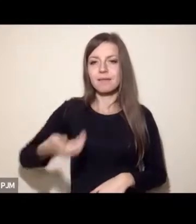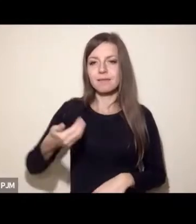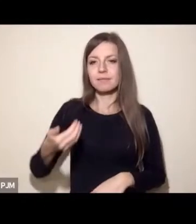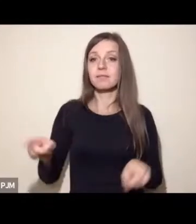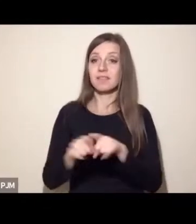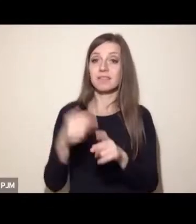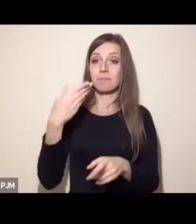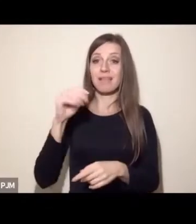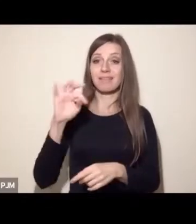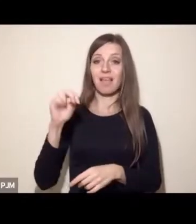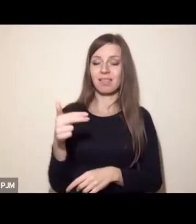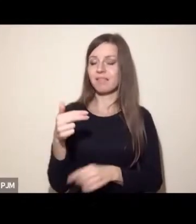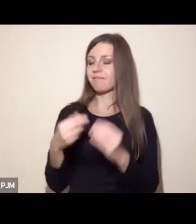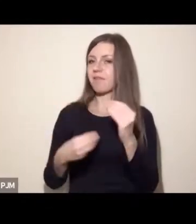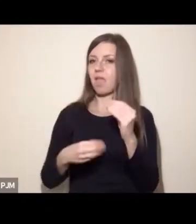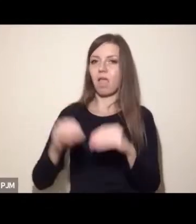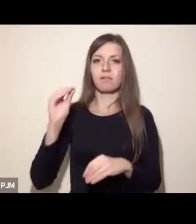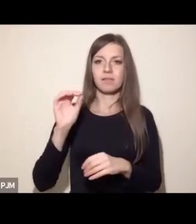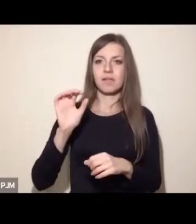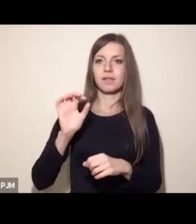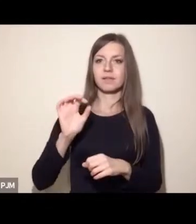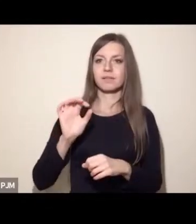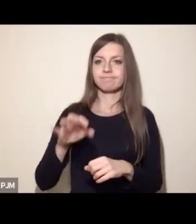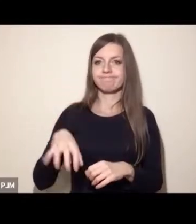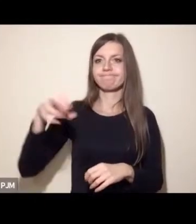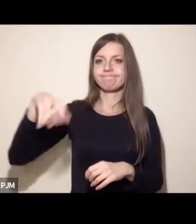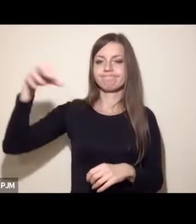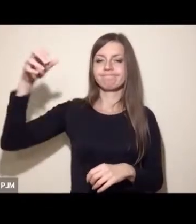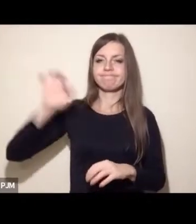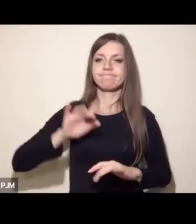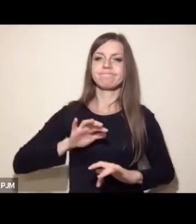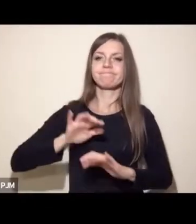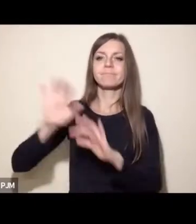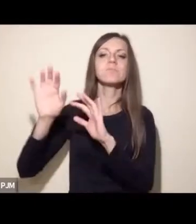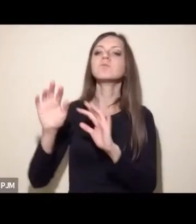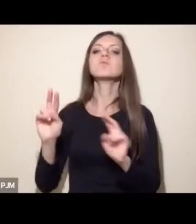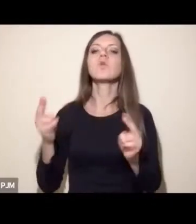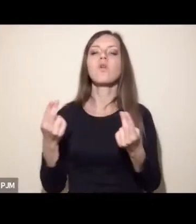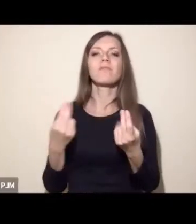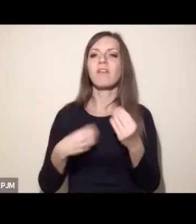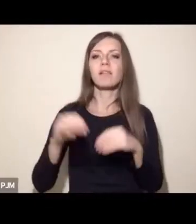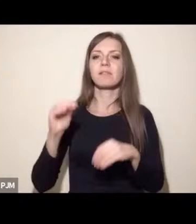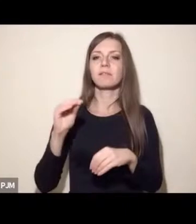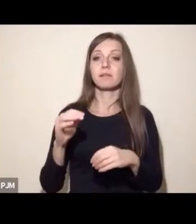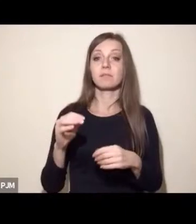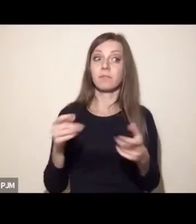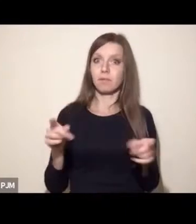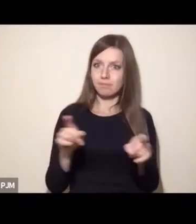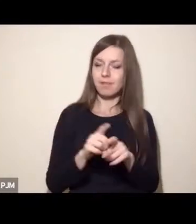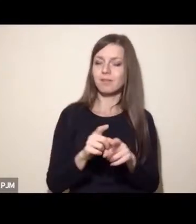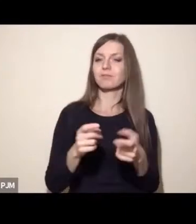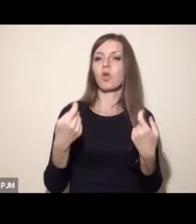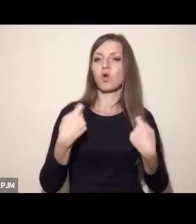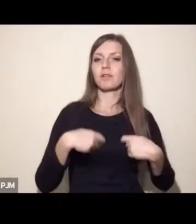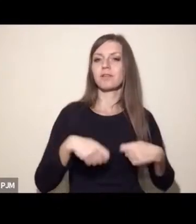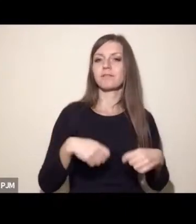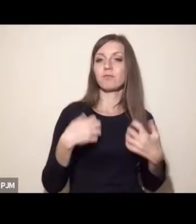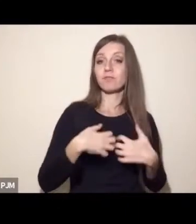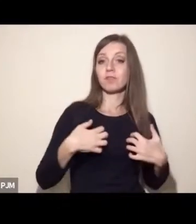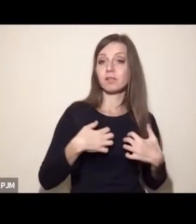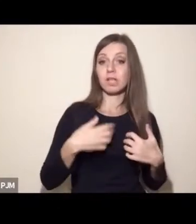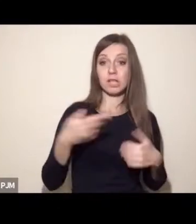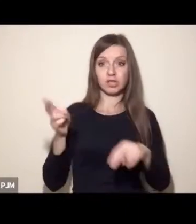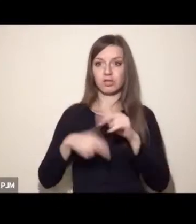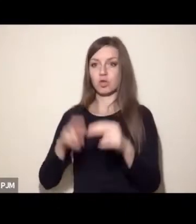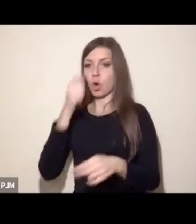wyemitowanego metanu pochodzi z sektora rolnictwa zwierzęcego niż z ropy i